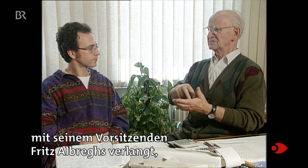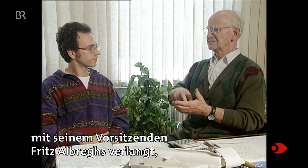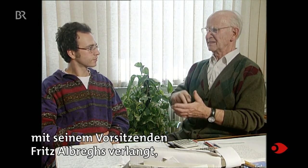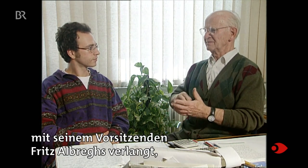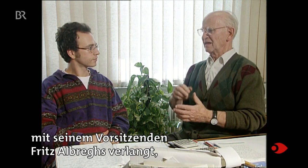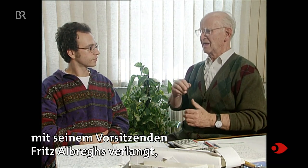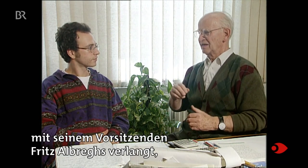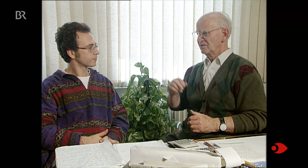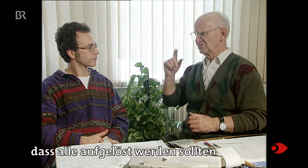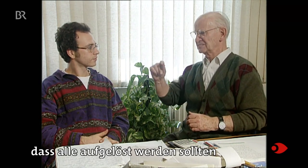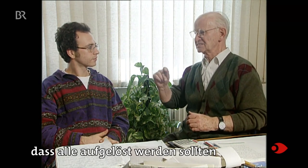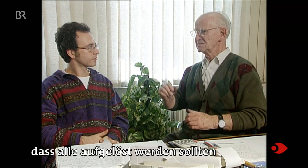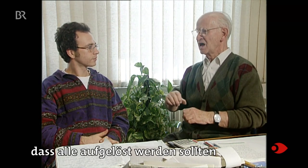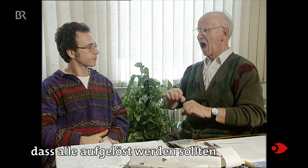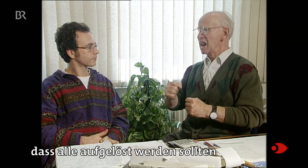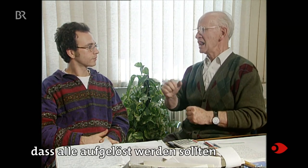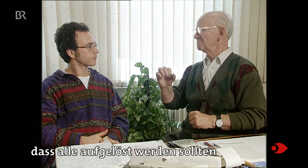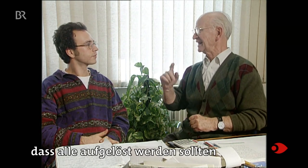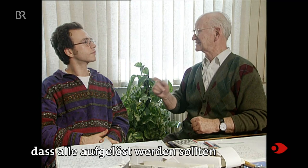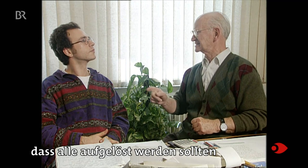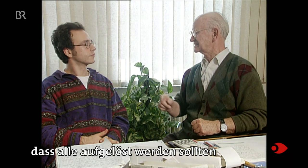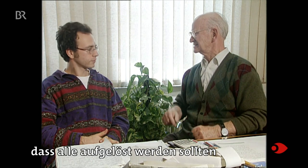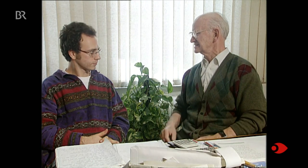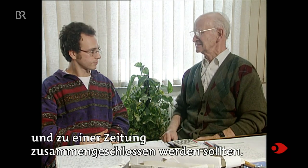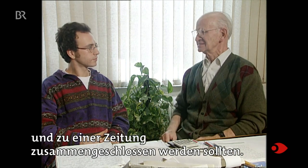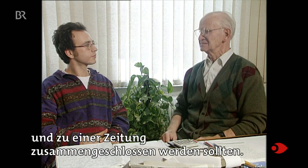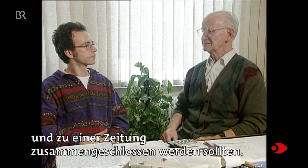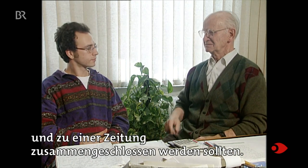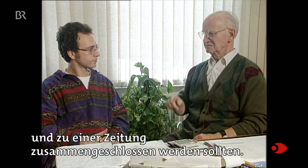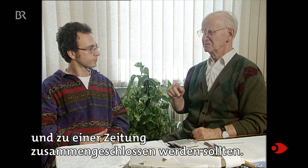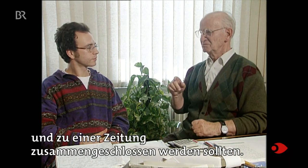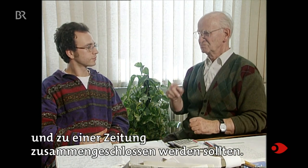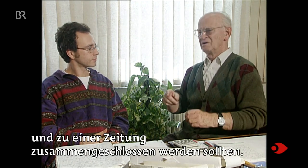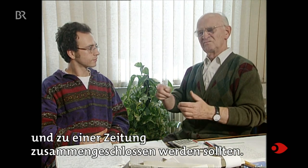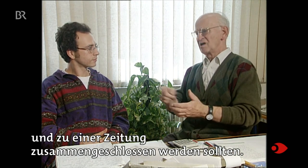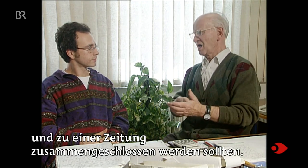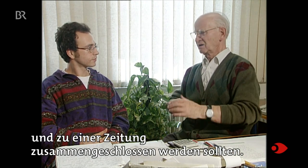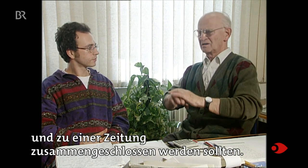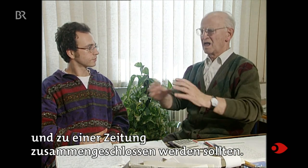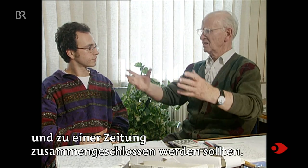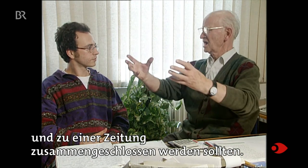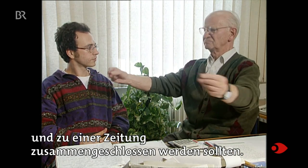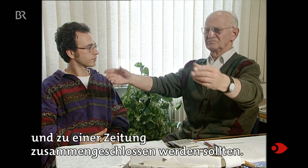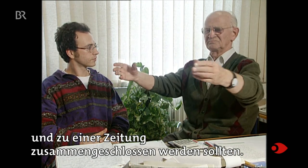verlangt, dass alle aufgelöst werden sollten und zu einer Zeitung zusammengeschlossen werden sollten.